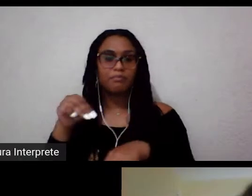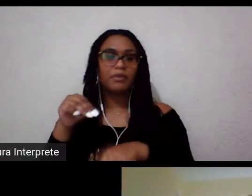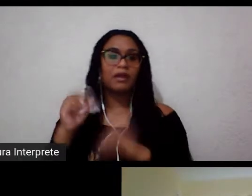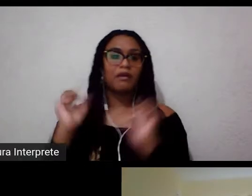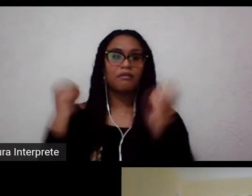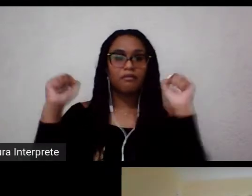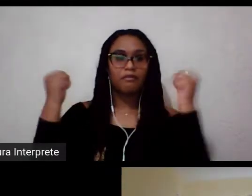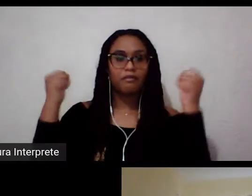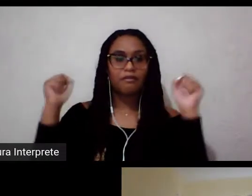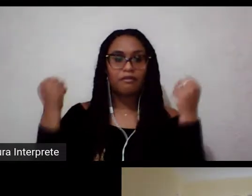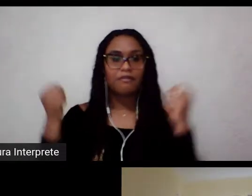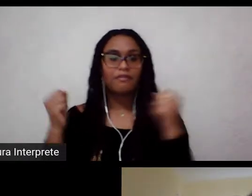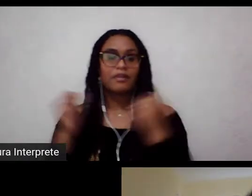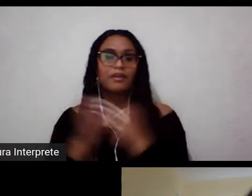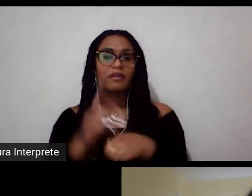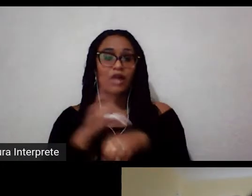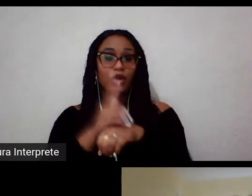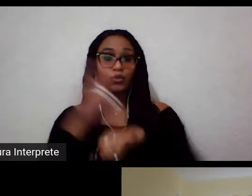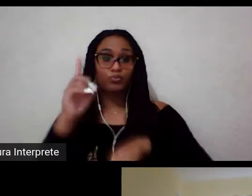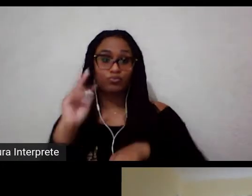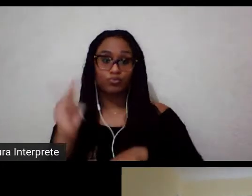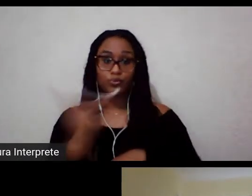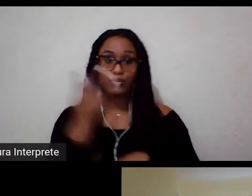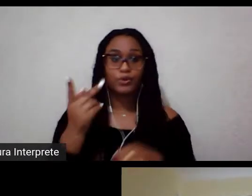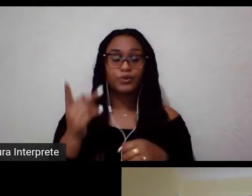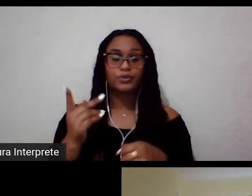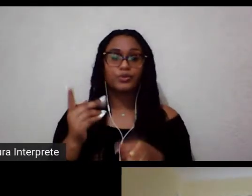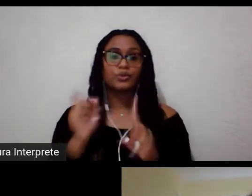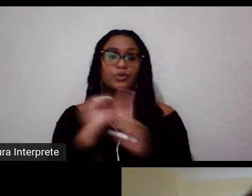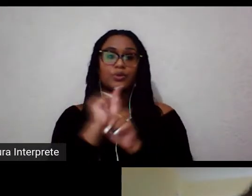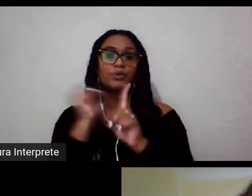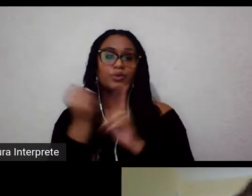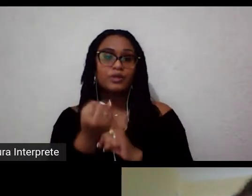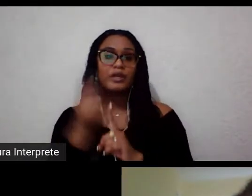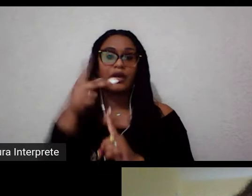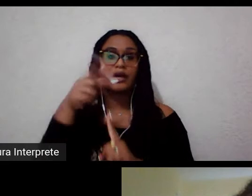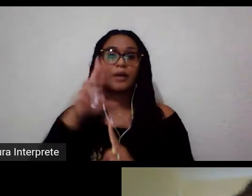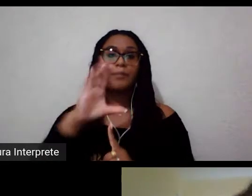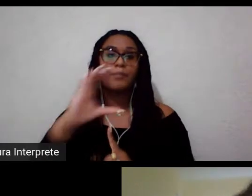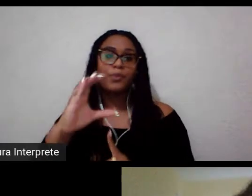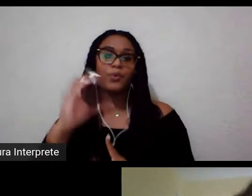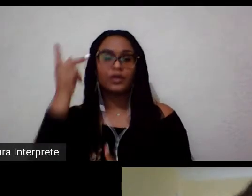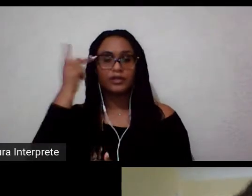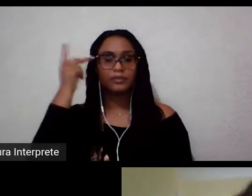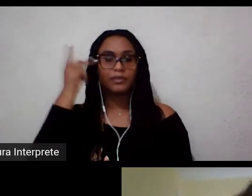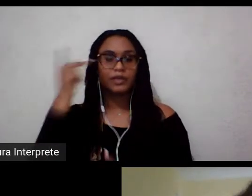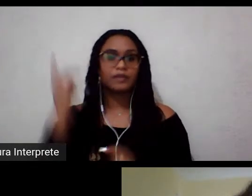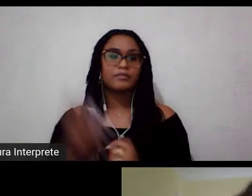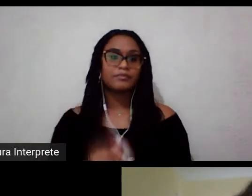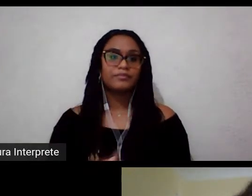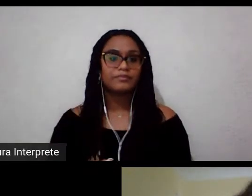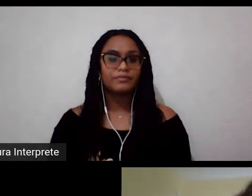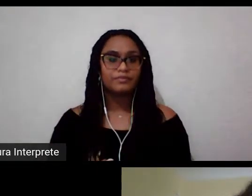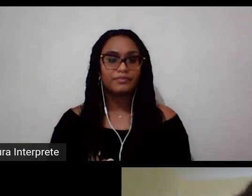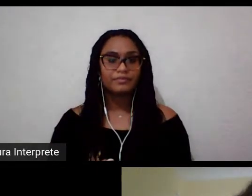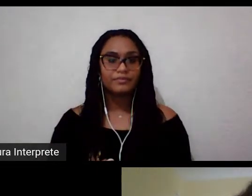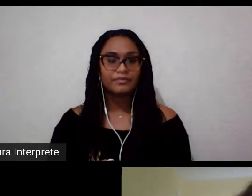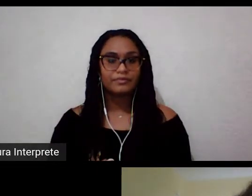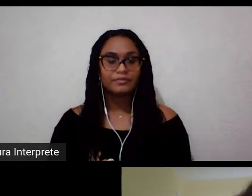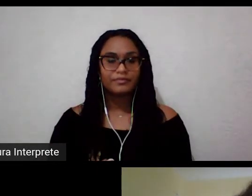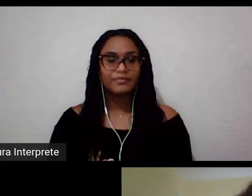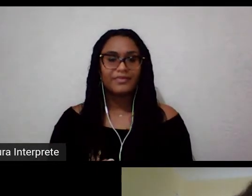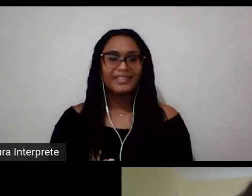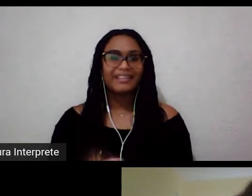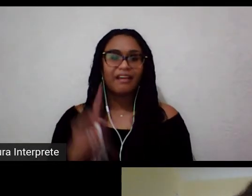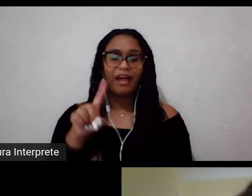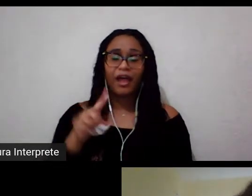Gama Filho, doutora em História Social pela PUC de São Paulo. Obrigada, Eni, por aceitar o convite. uma honra estar aqui